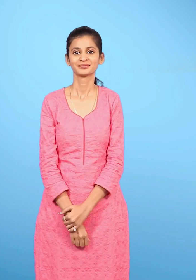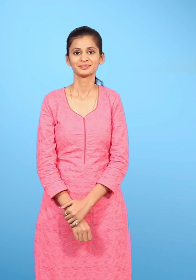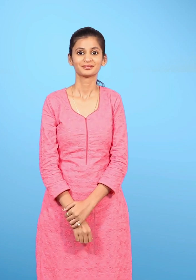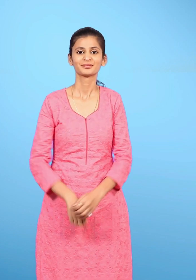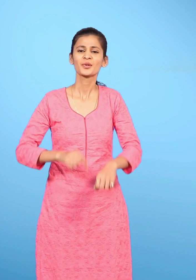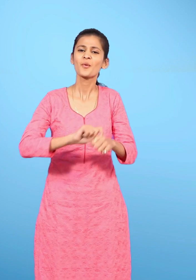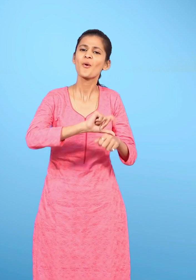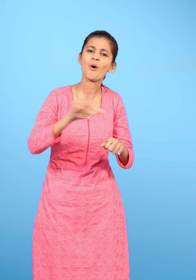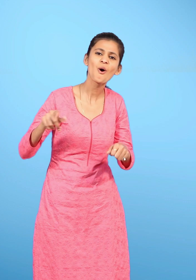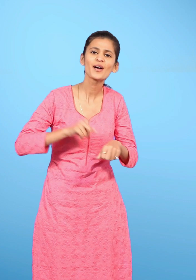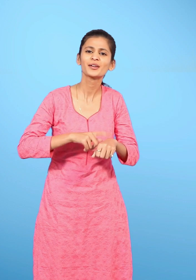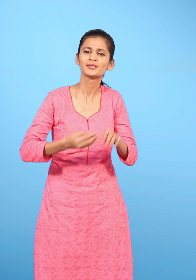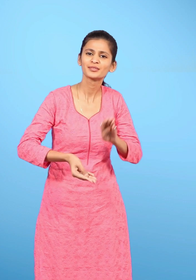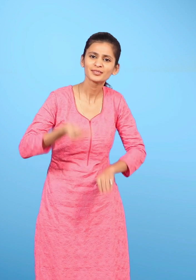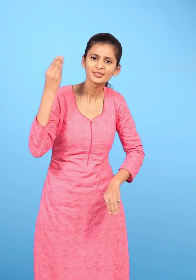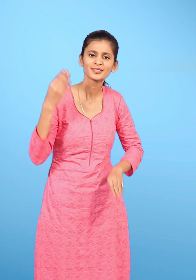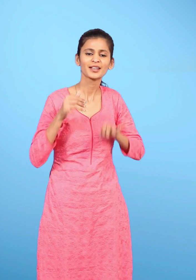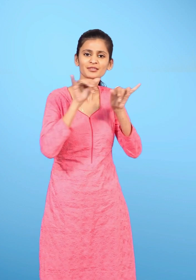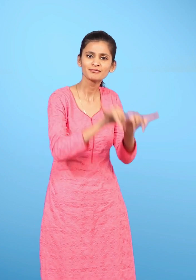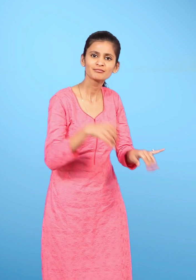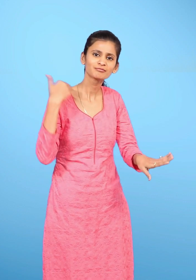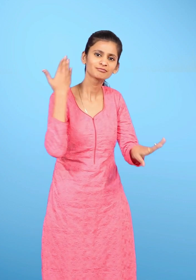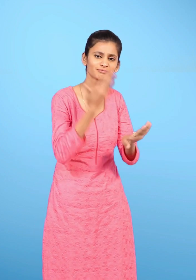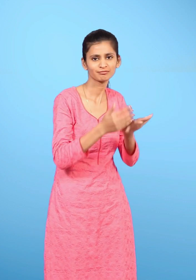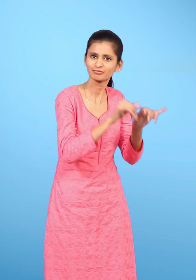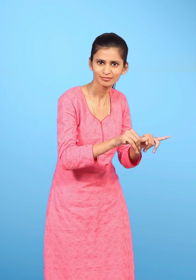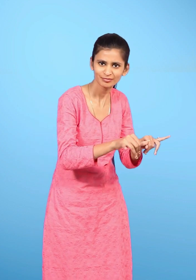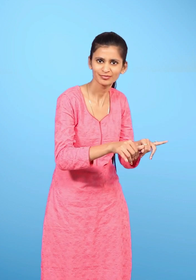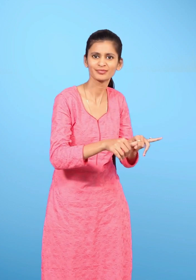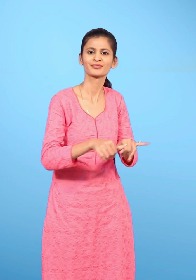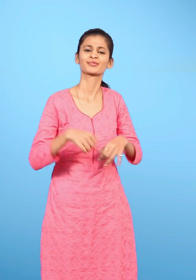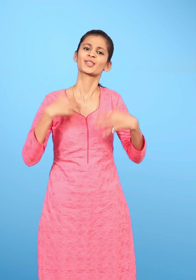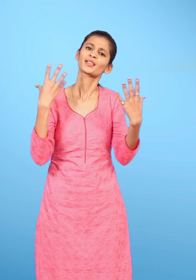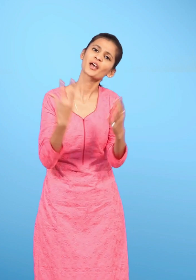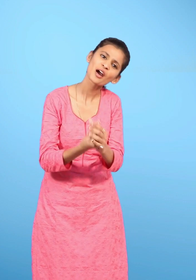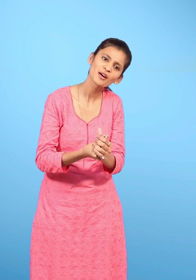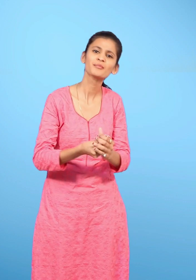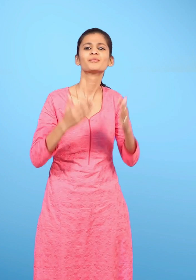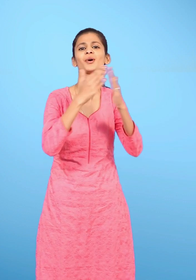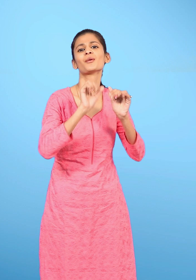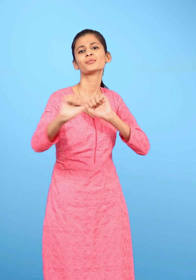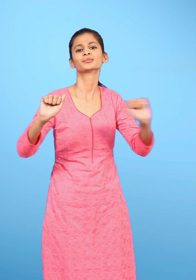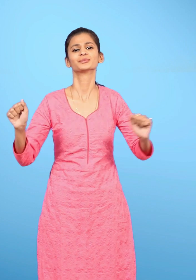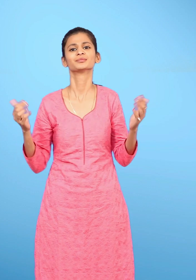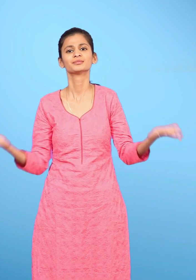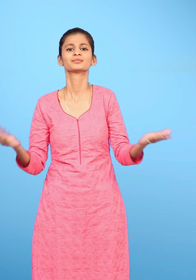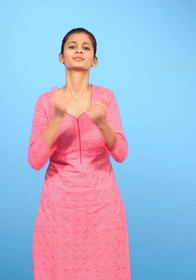सदा सदा से जो भी रहता सबका ही है घर ये